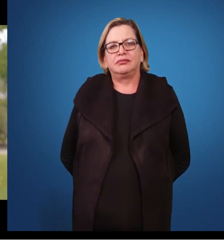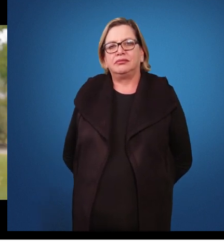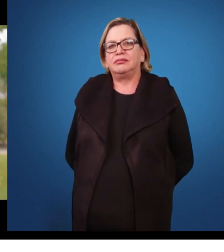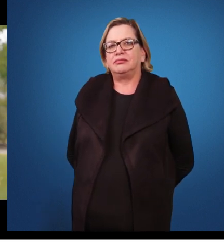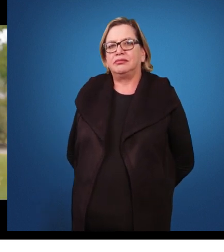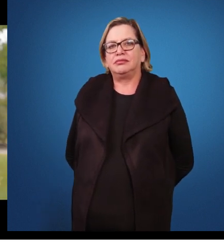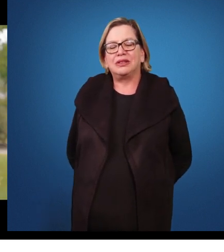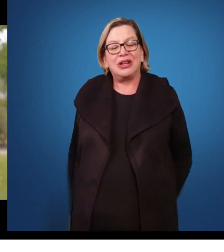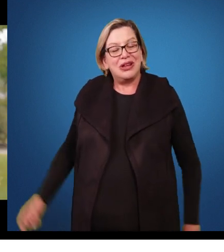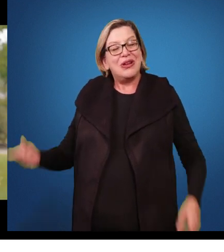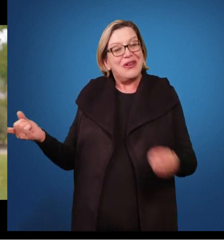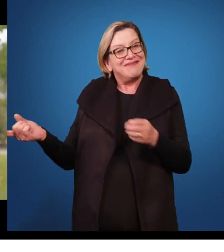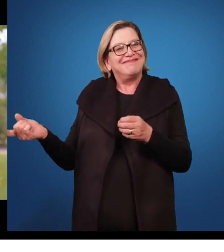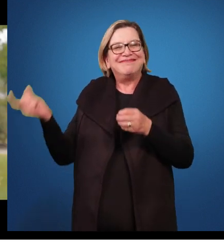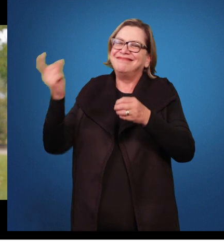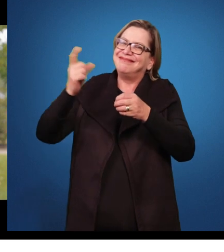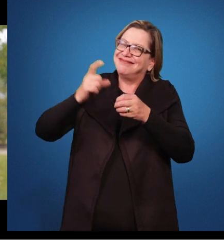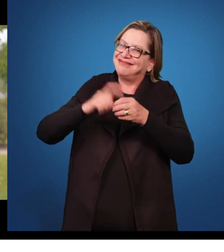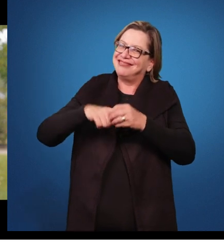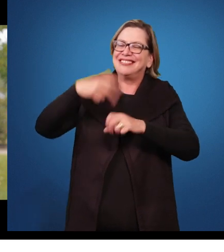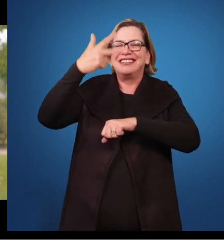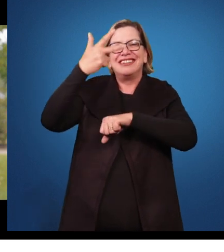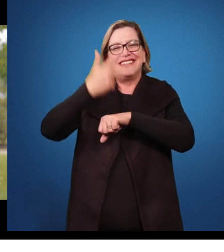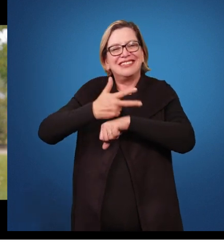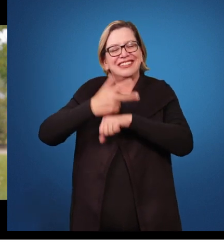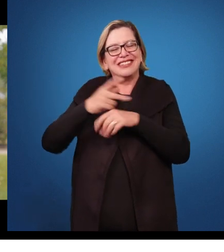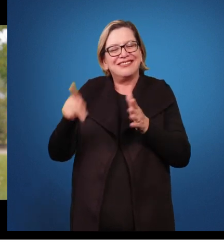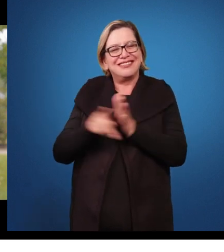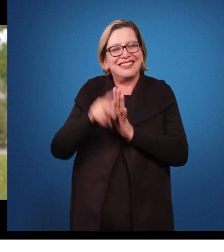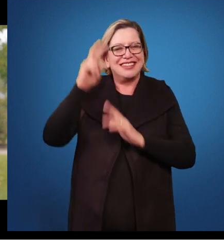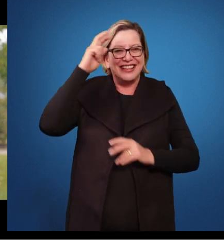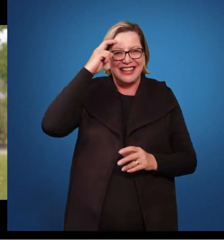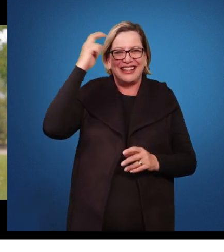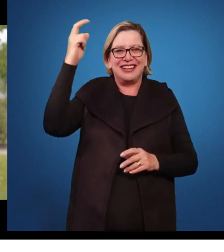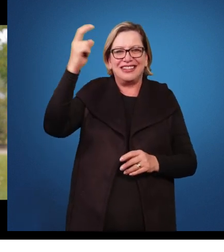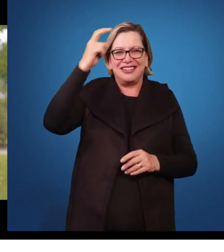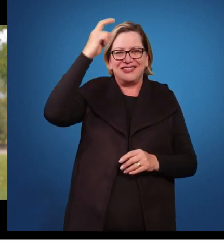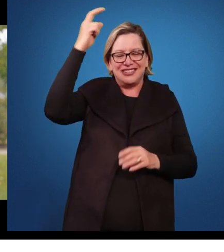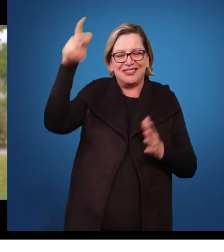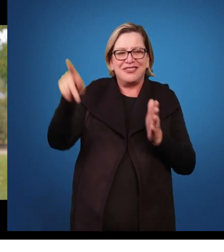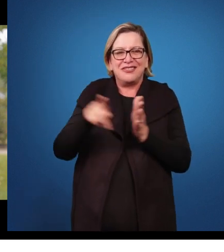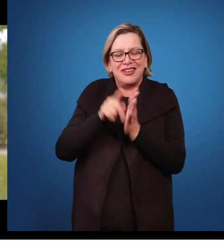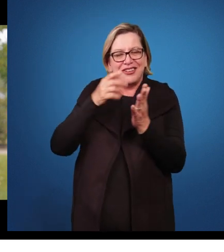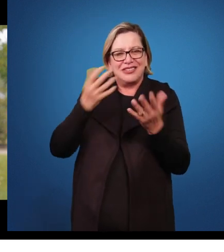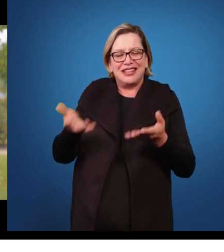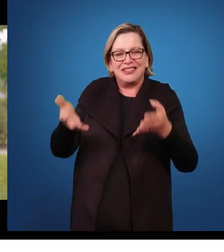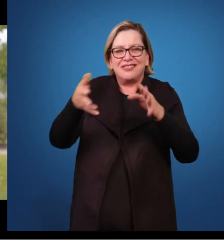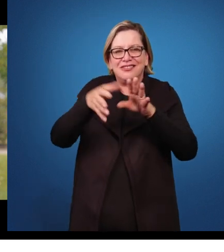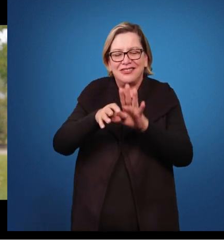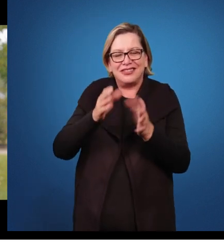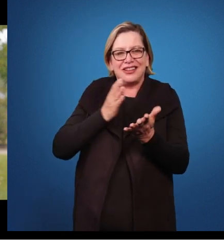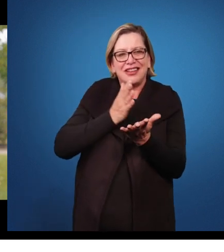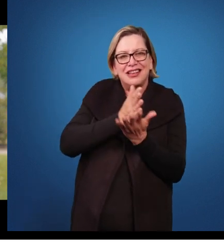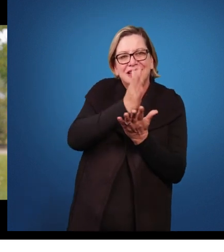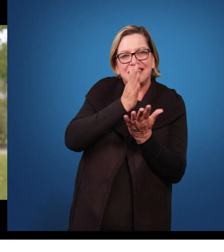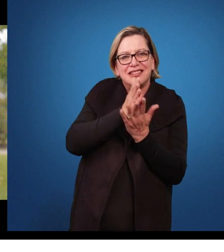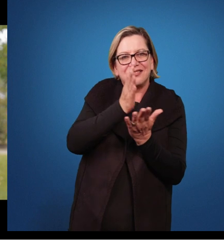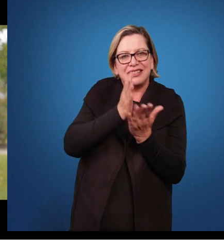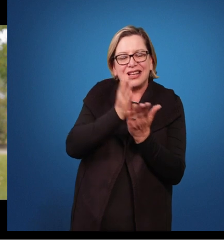Estamos de volta com o nosso episódio Altas Habilidades dentro da série Inclusão e Acessibilidade. Desta vez, a nossa convidada